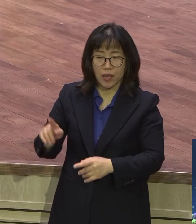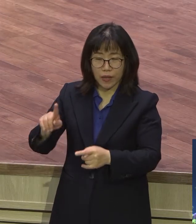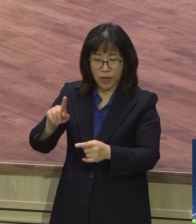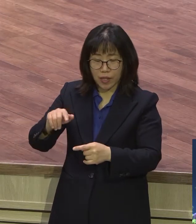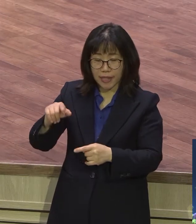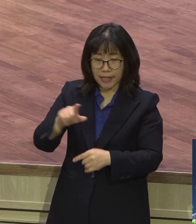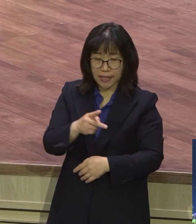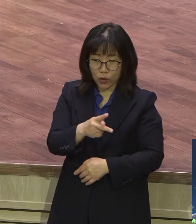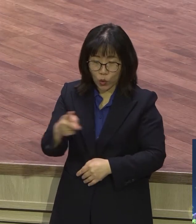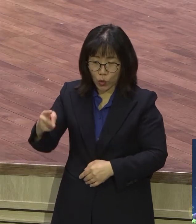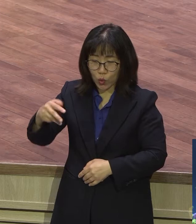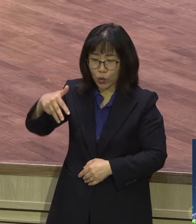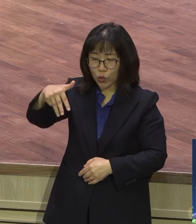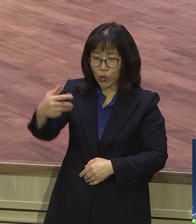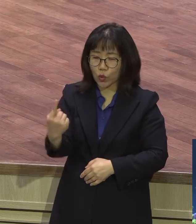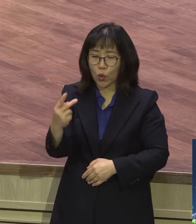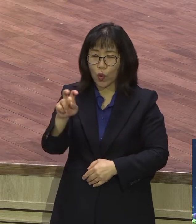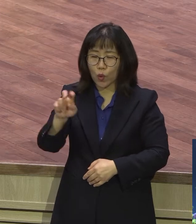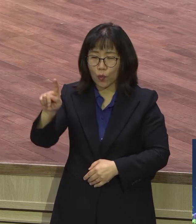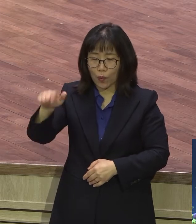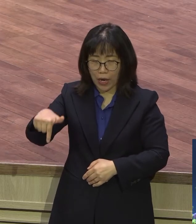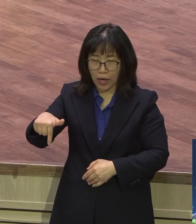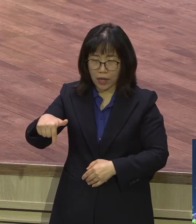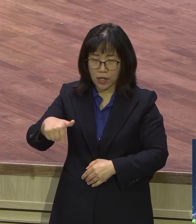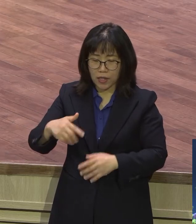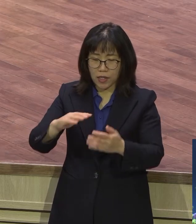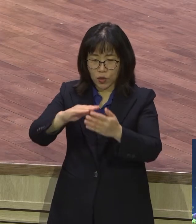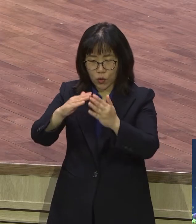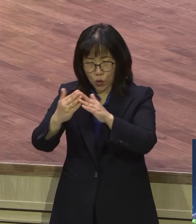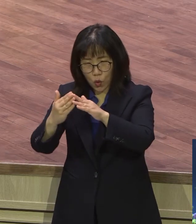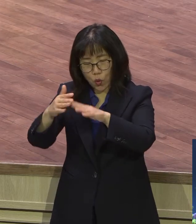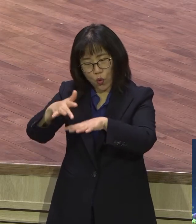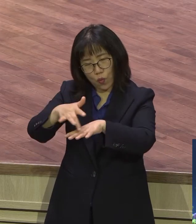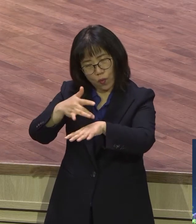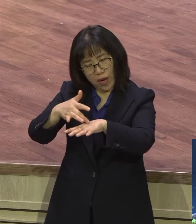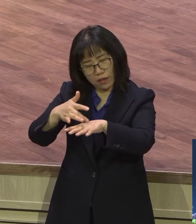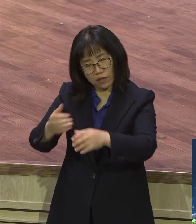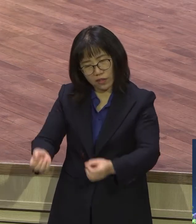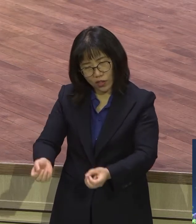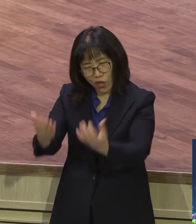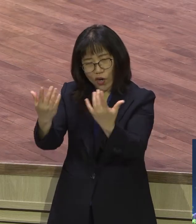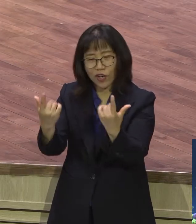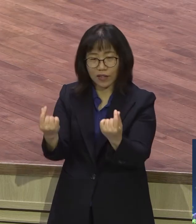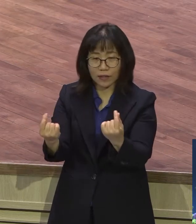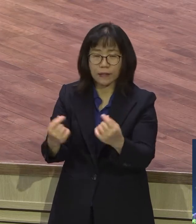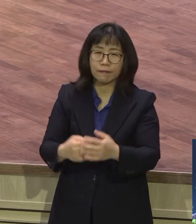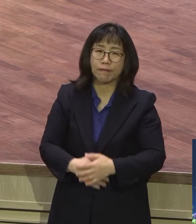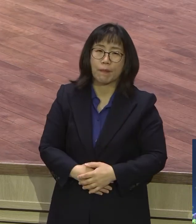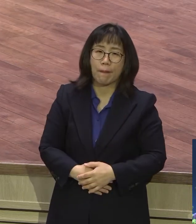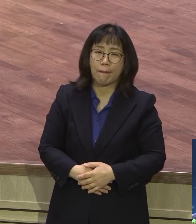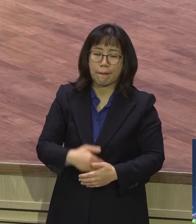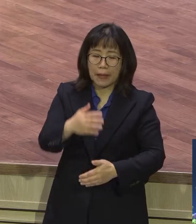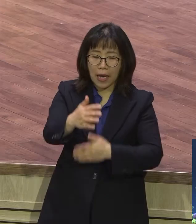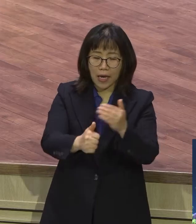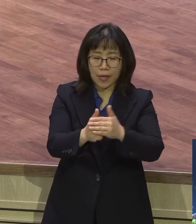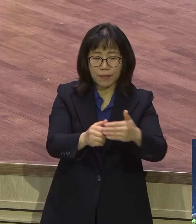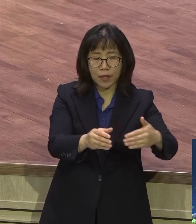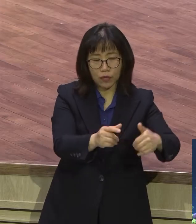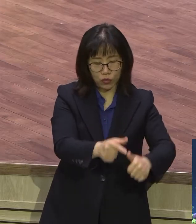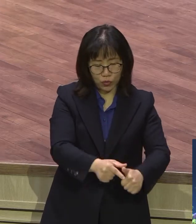초막생활을 했던 이 기념함에서 하나님의 구원하심과 인도하심에 감사해서 이들은